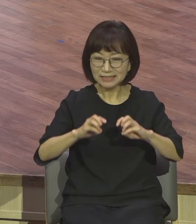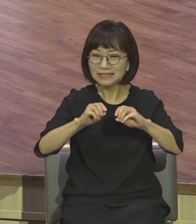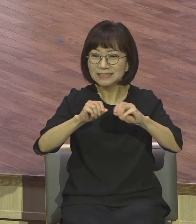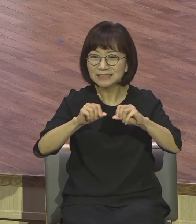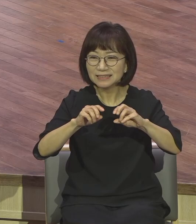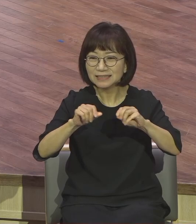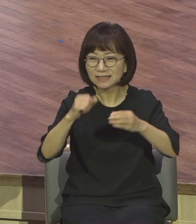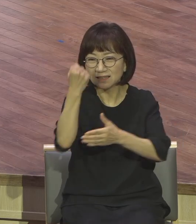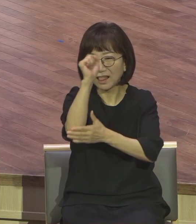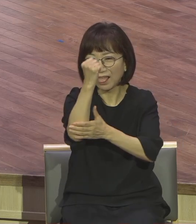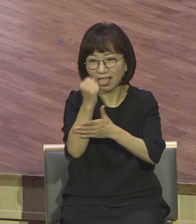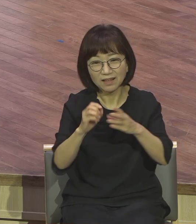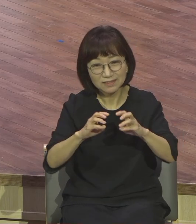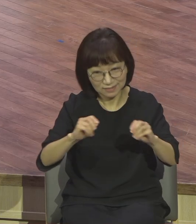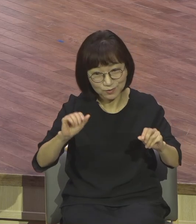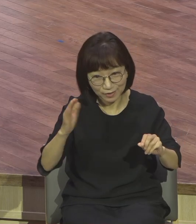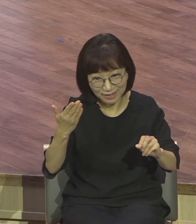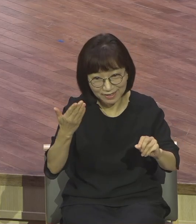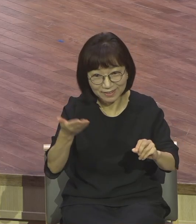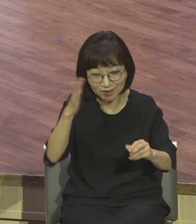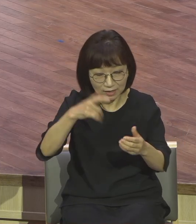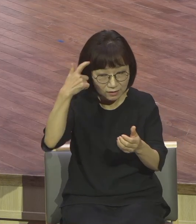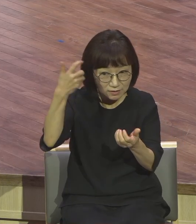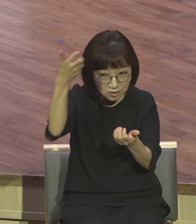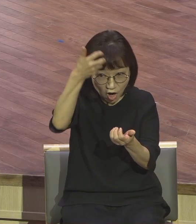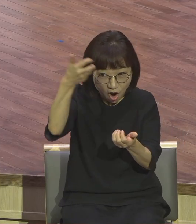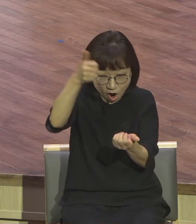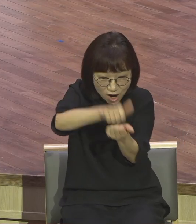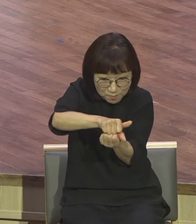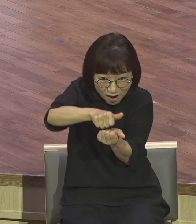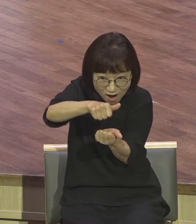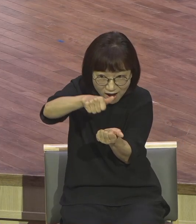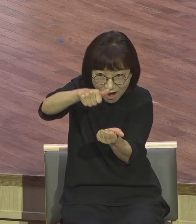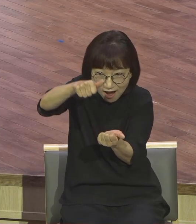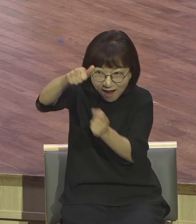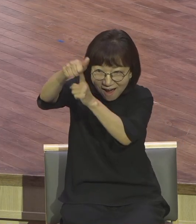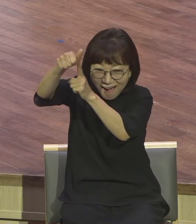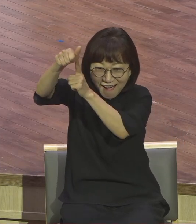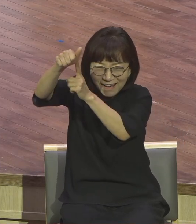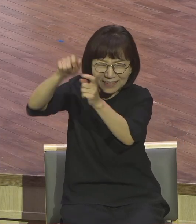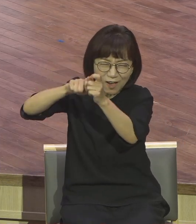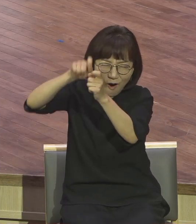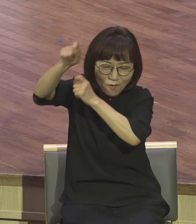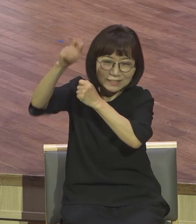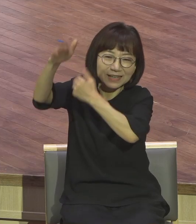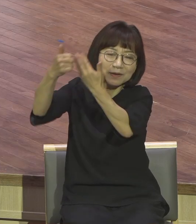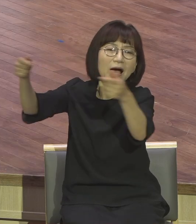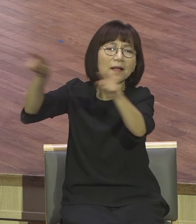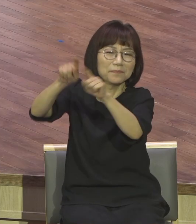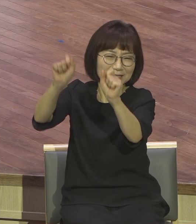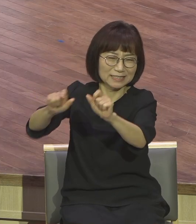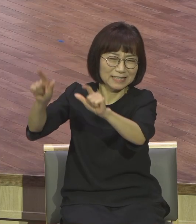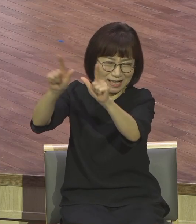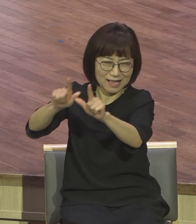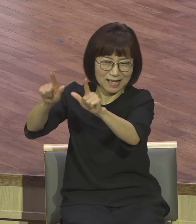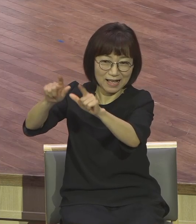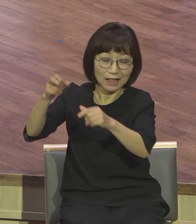영혼이 아브라함 이사기하고 저를 함께 구하고 한단 말이에요 그리고 예수님께서 제렘하실 때 우리가 제렘하십니다